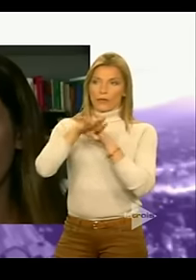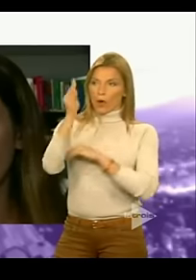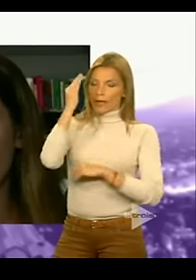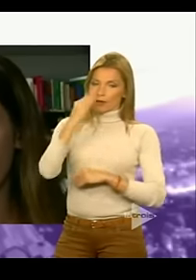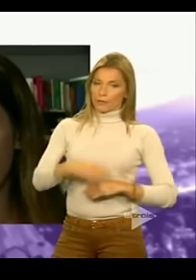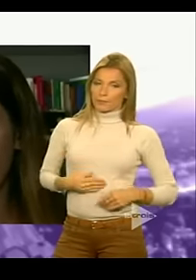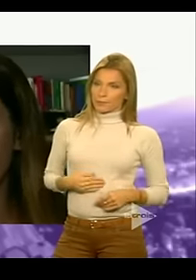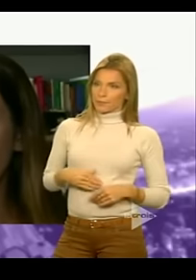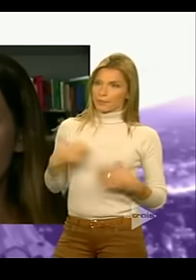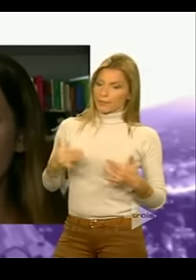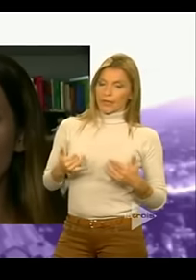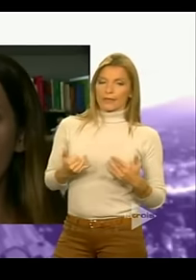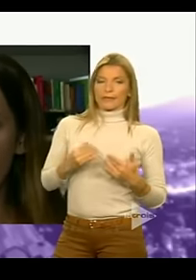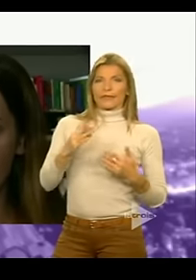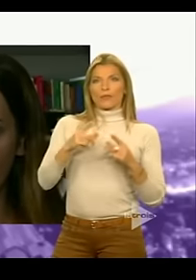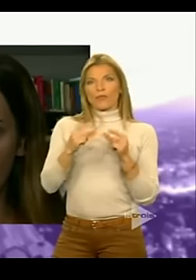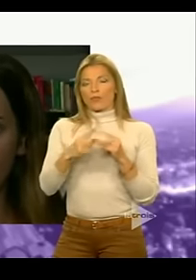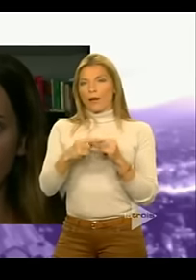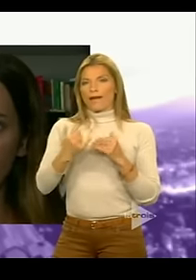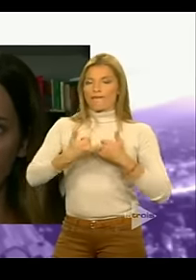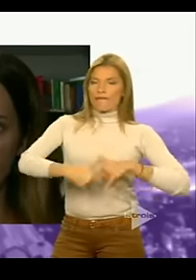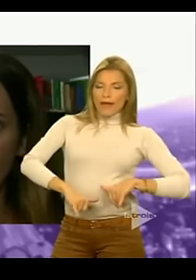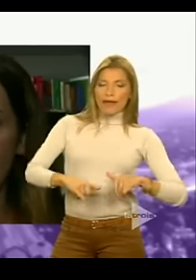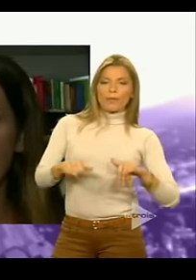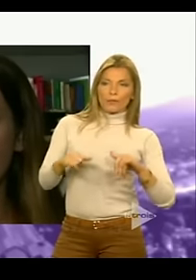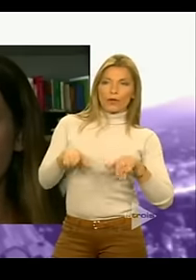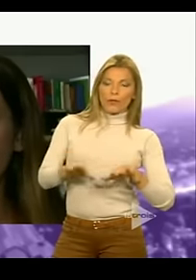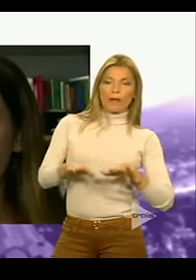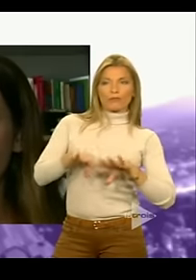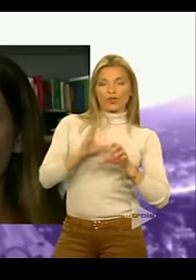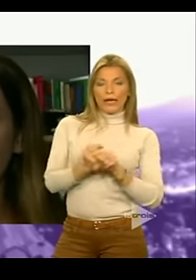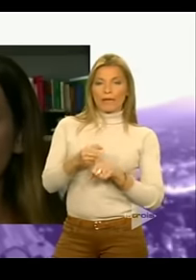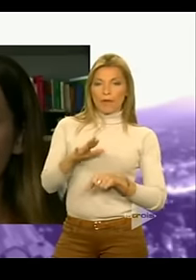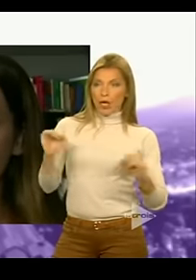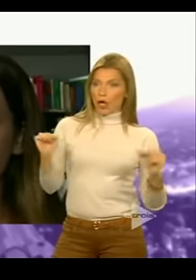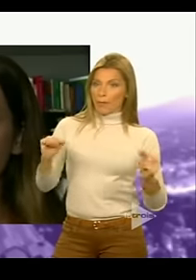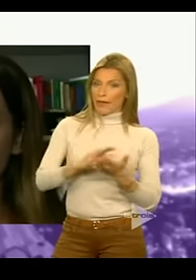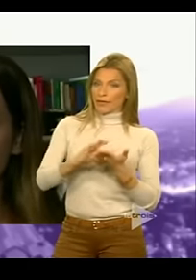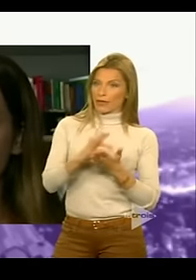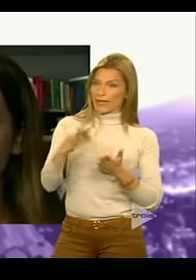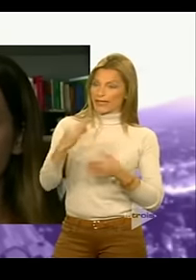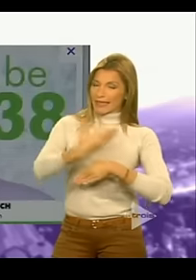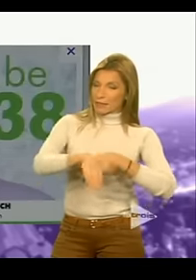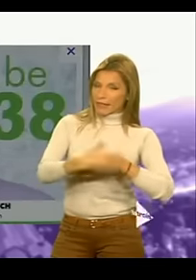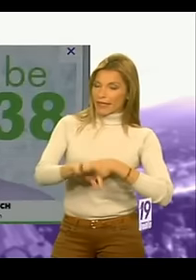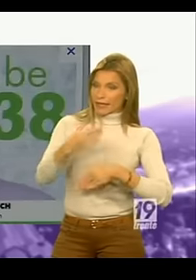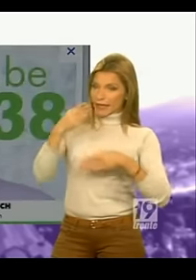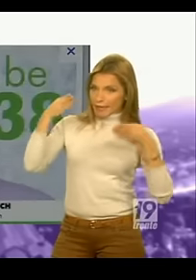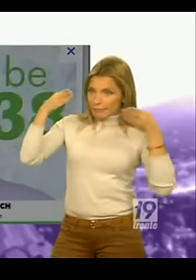assez faible. Donc on ne pas dire qu n'ont pas fait campagne, ça c'est faux. Mais ils ont fait une campagne électorale très limitée et très ciblée.